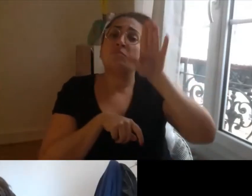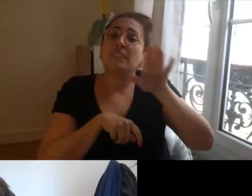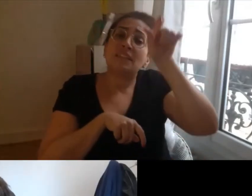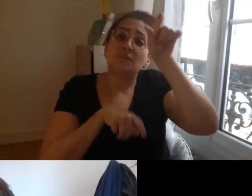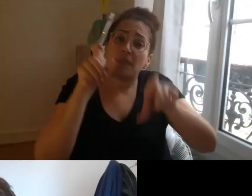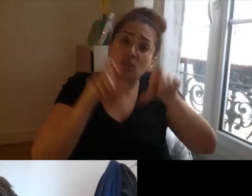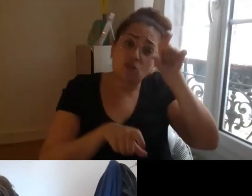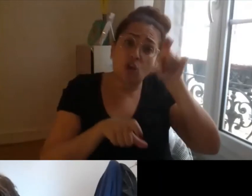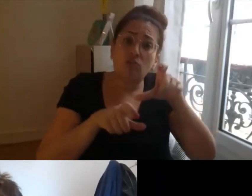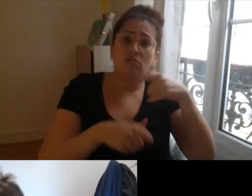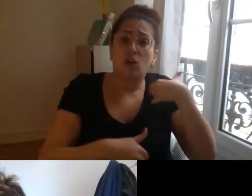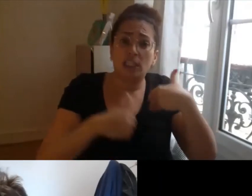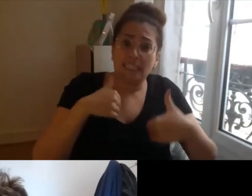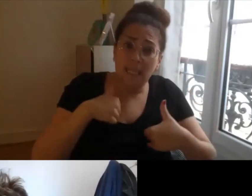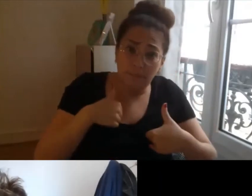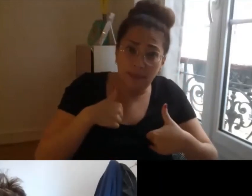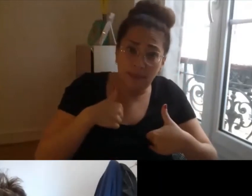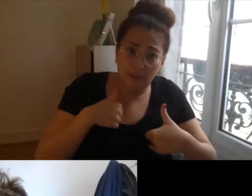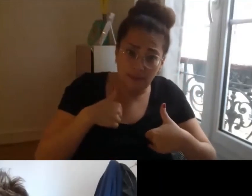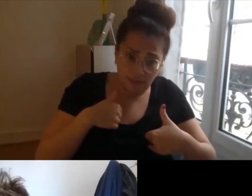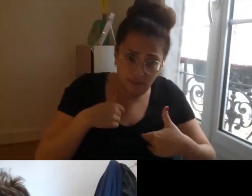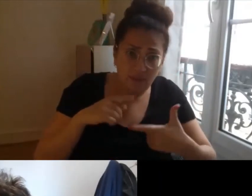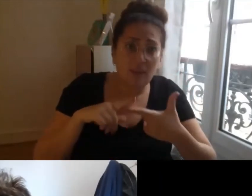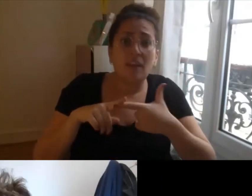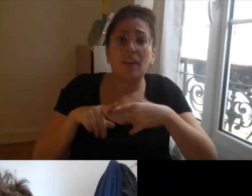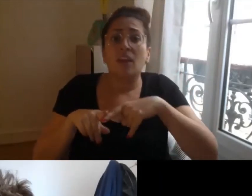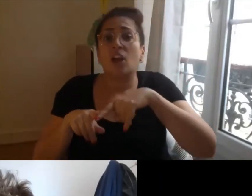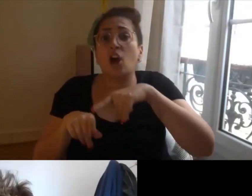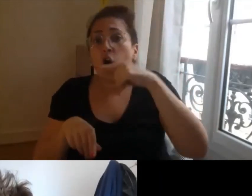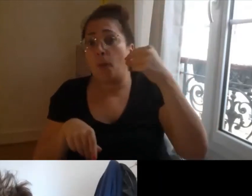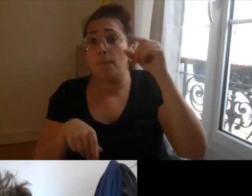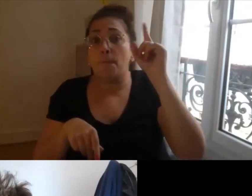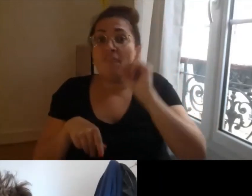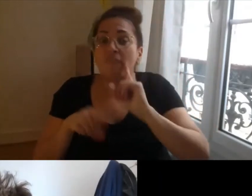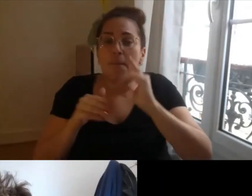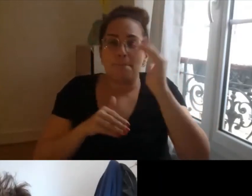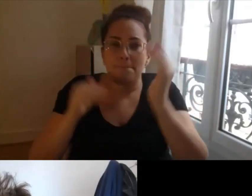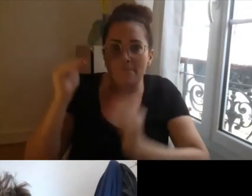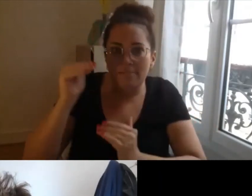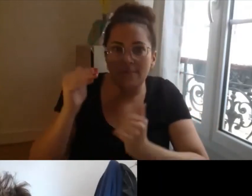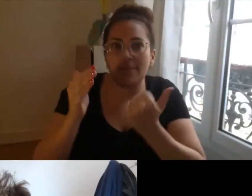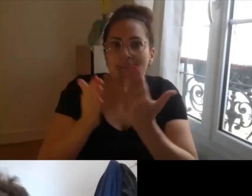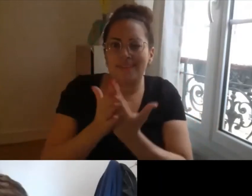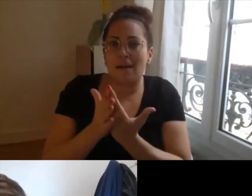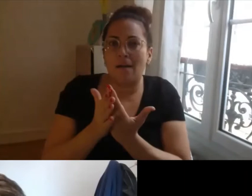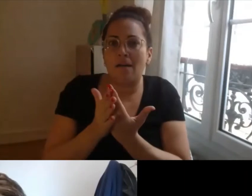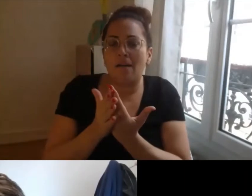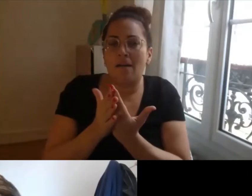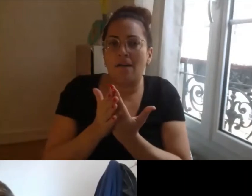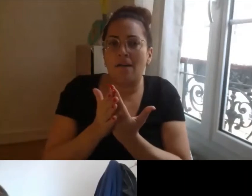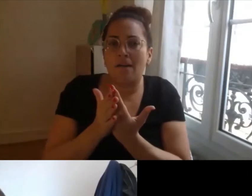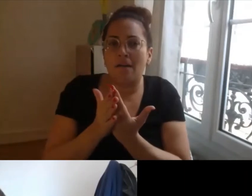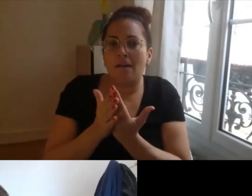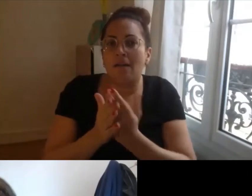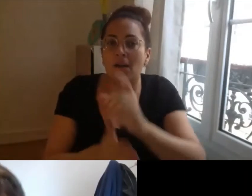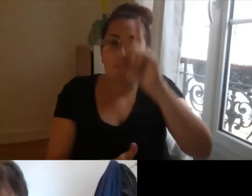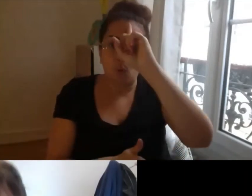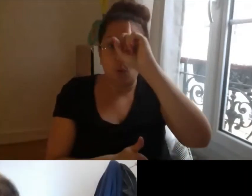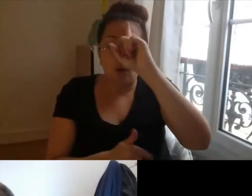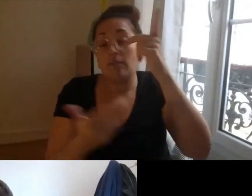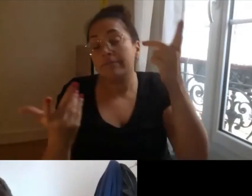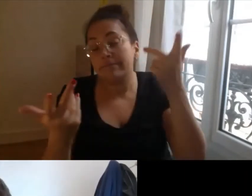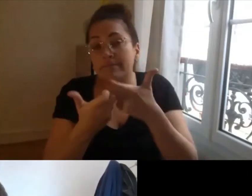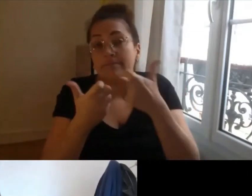inégalité de genre et handicap avec notamment l'idée que les femmes handicapées font face à des